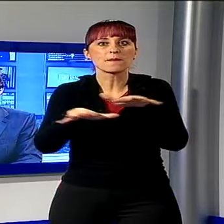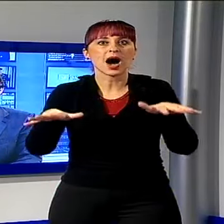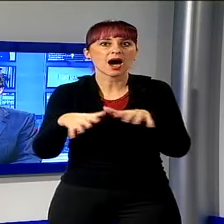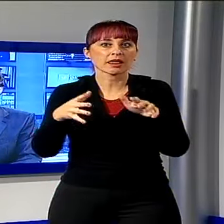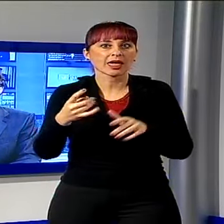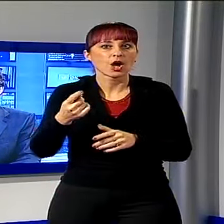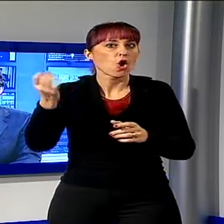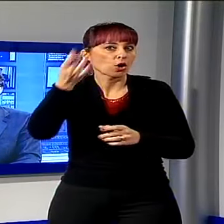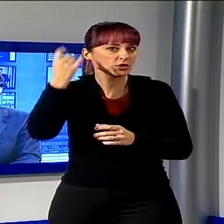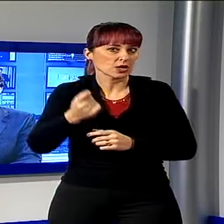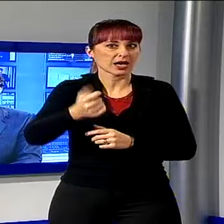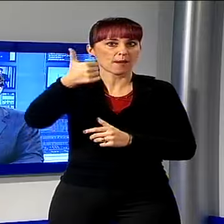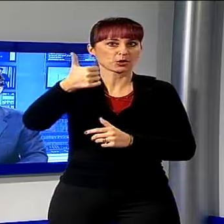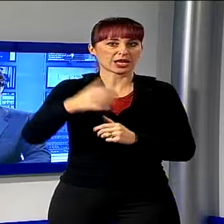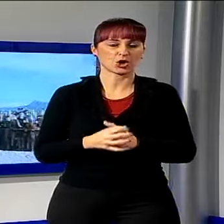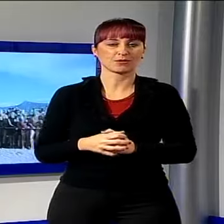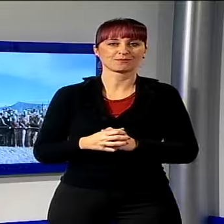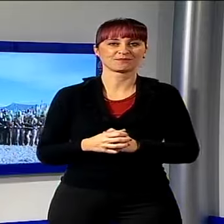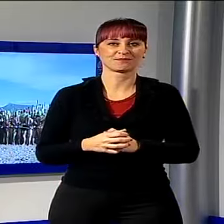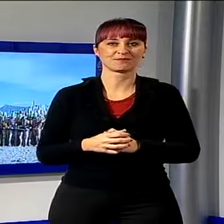Capodanno. Per noi c'era Roy Lepore.